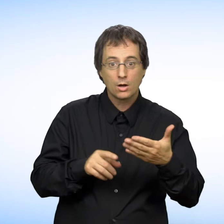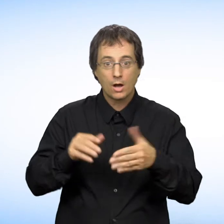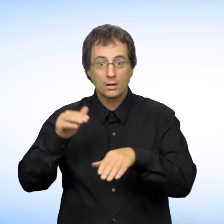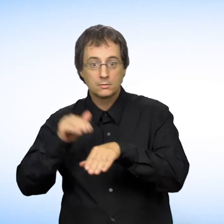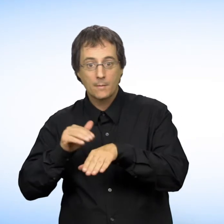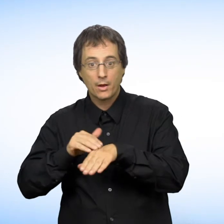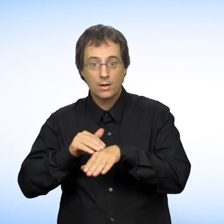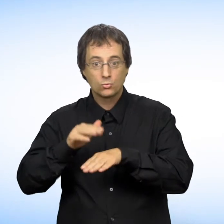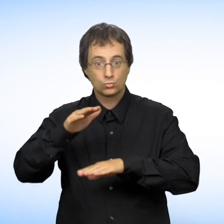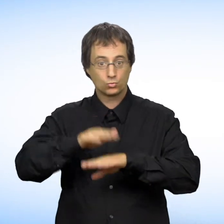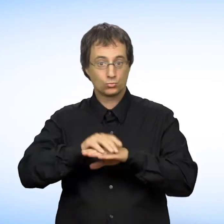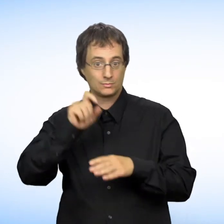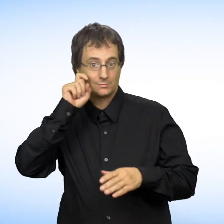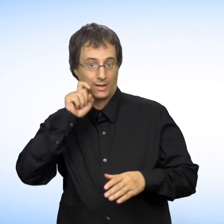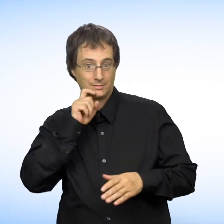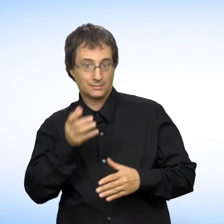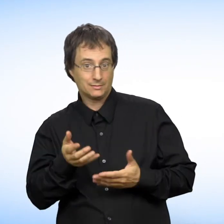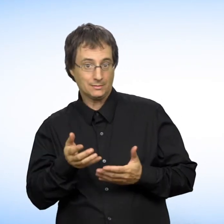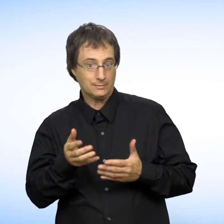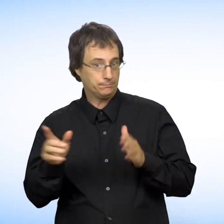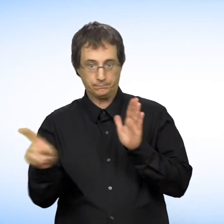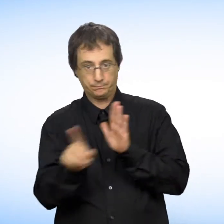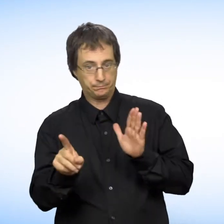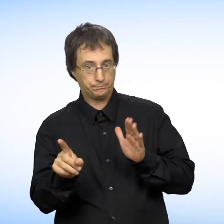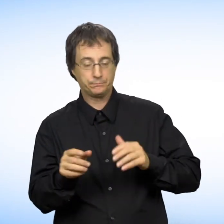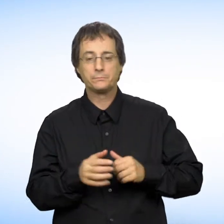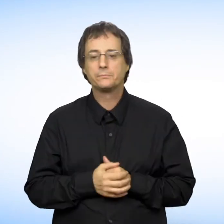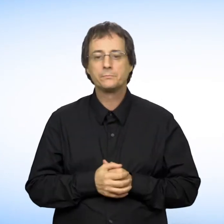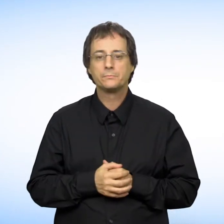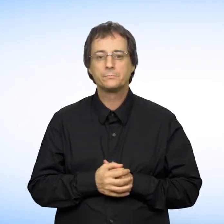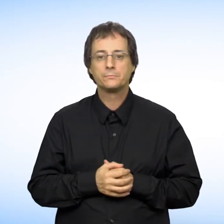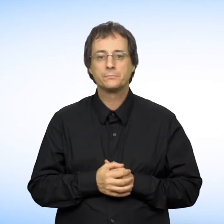Le sexe est un motif interdit de discrimination et de harcèlement.